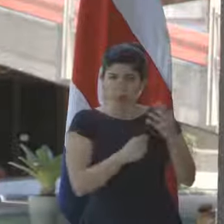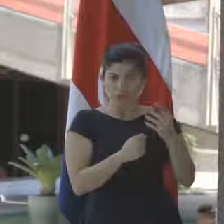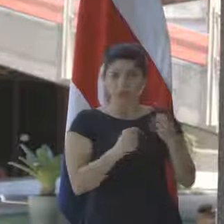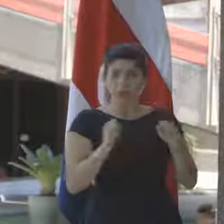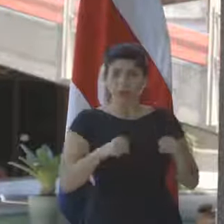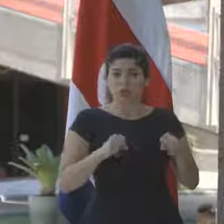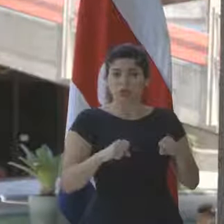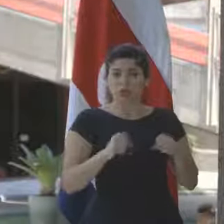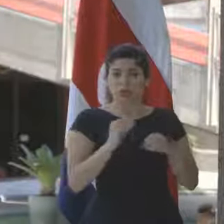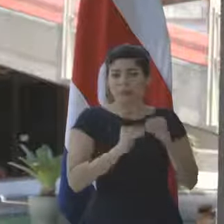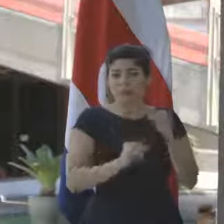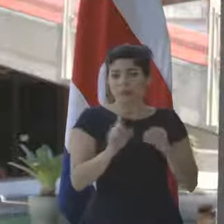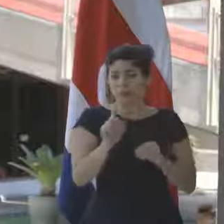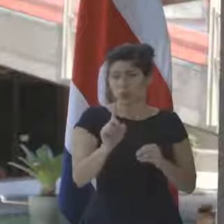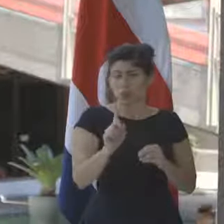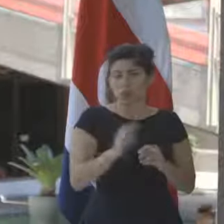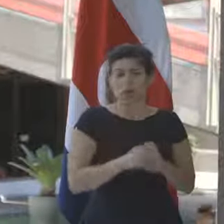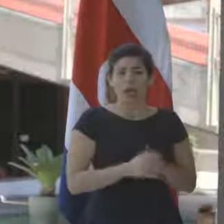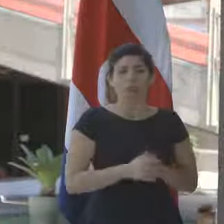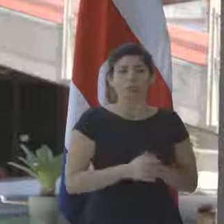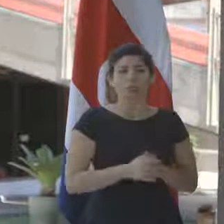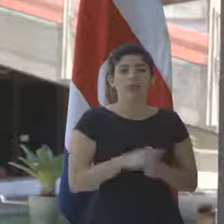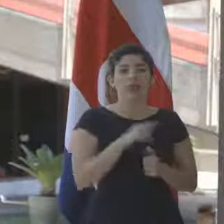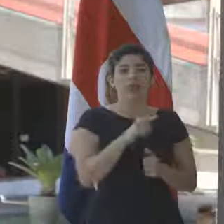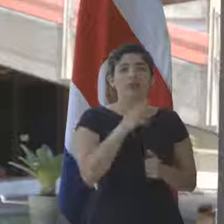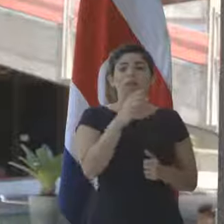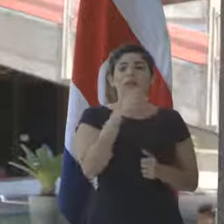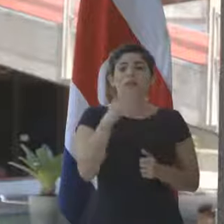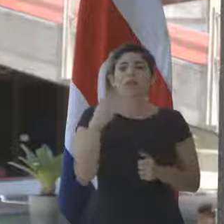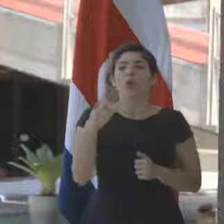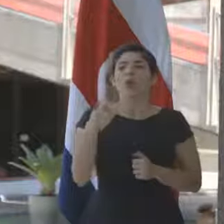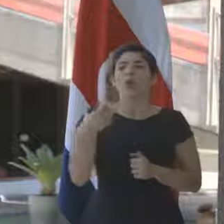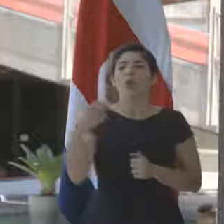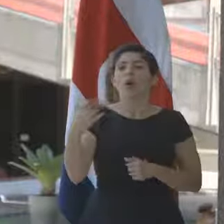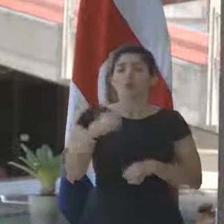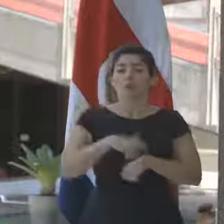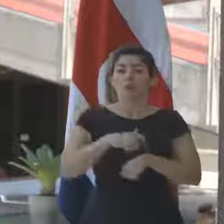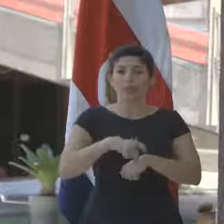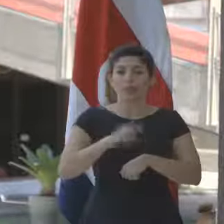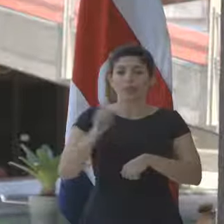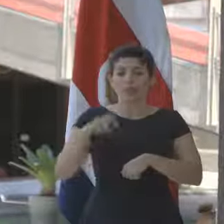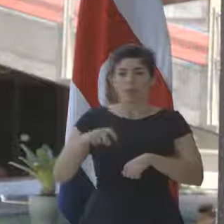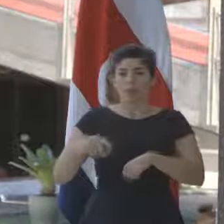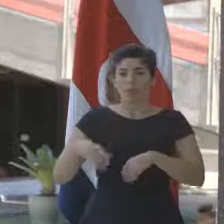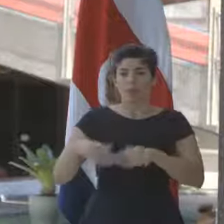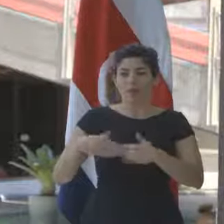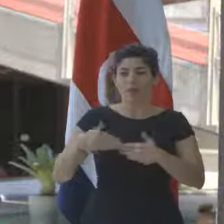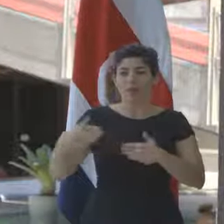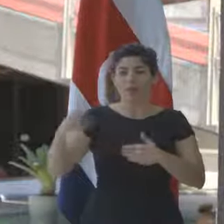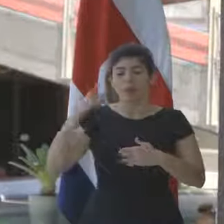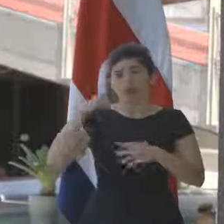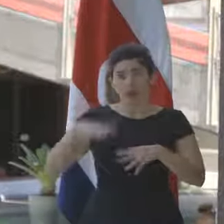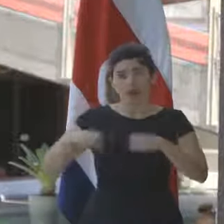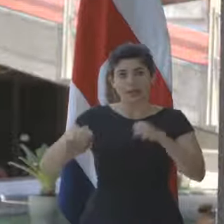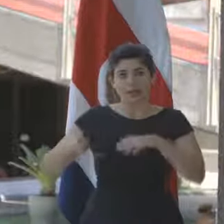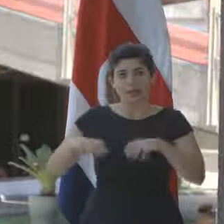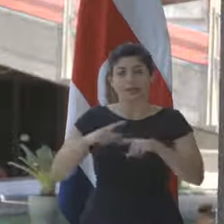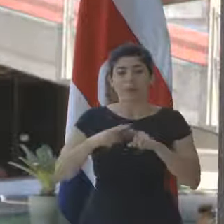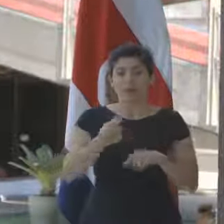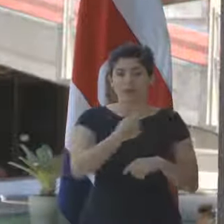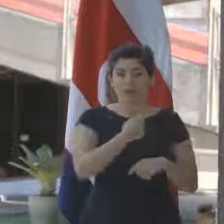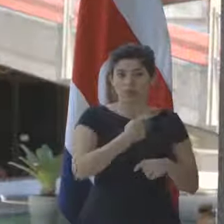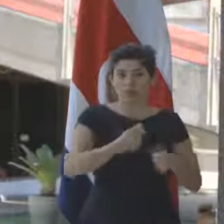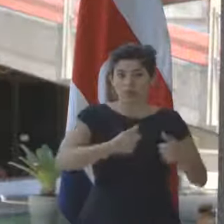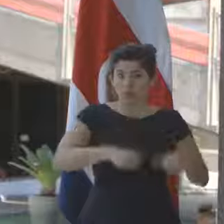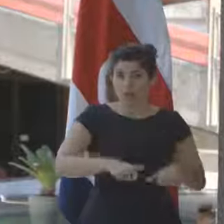probablemente excepto en una, que era el tiempo en que debían tomarse acciones. Pero teníamos, de acuerdo en